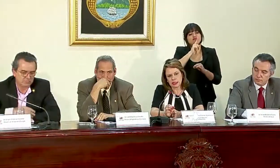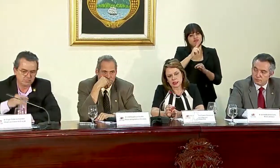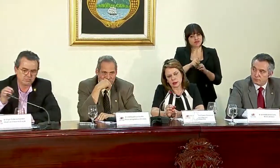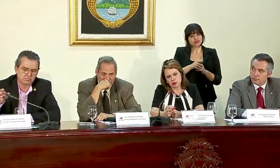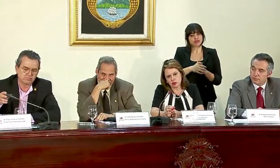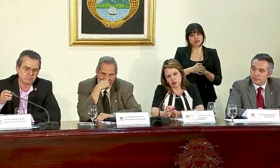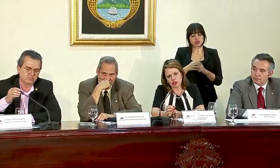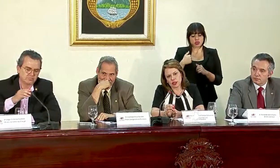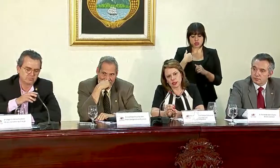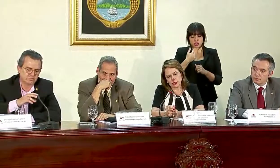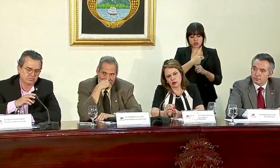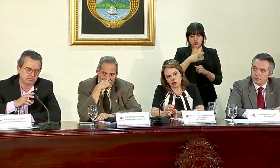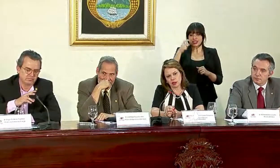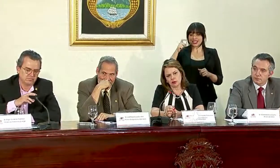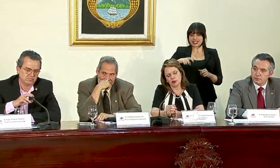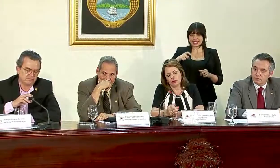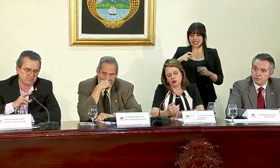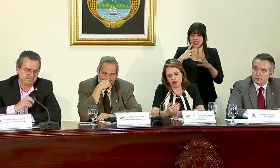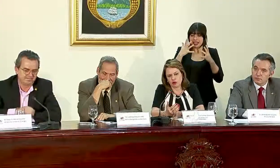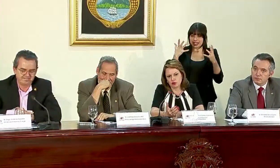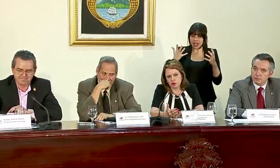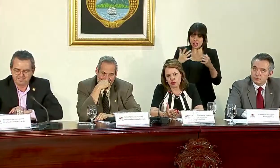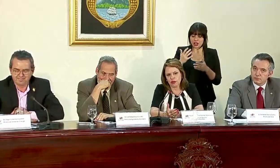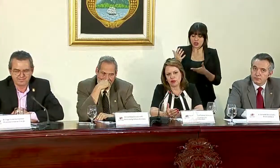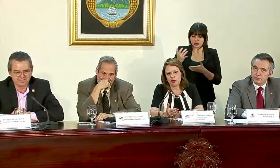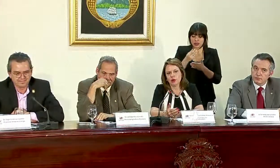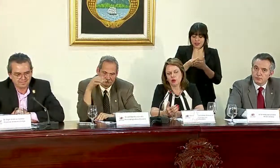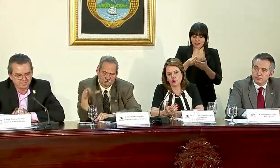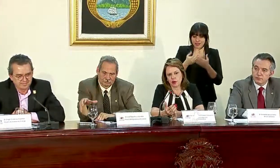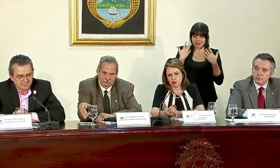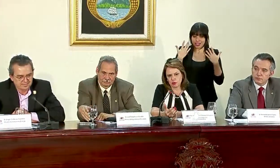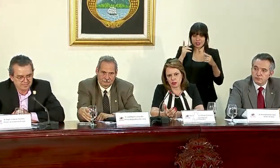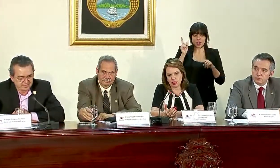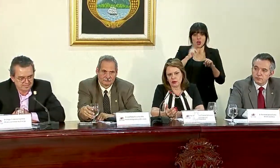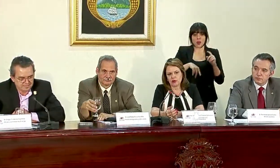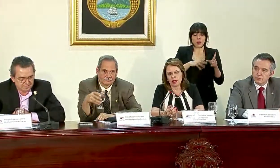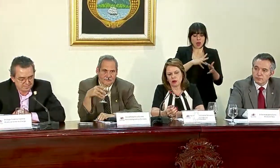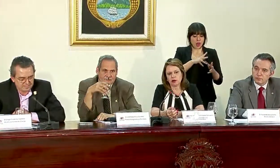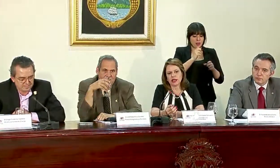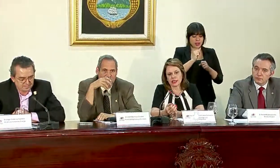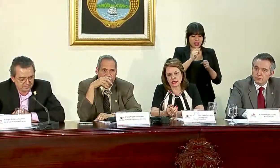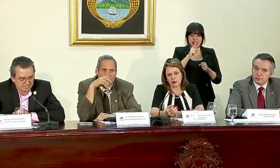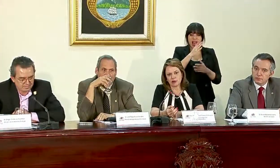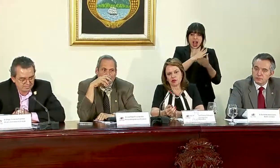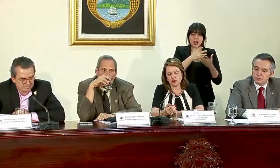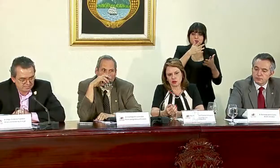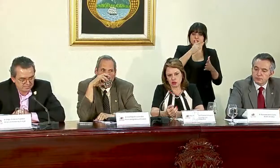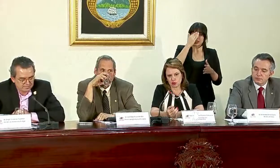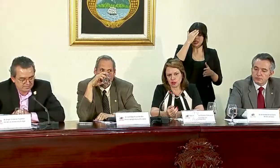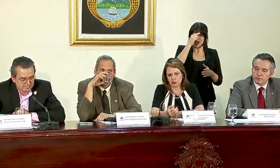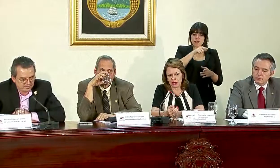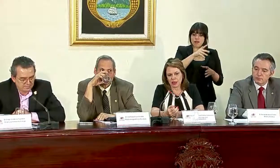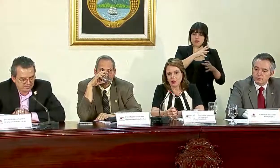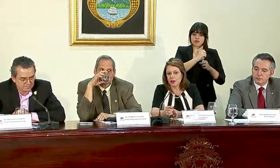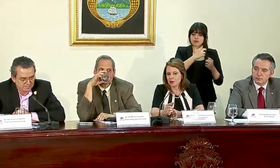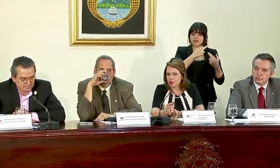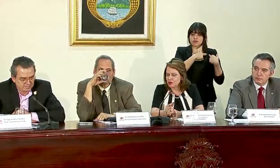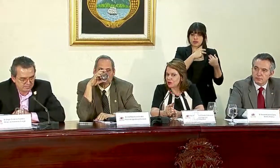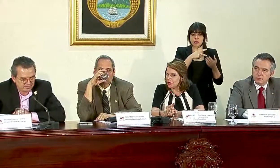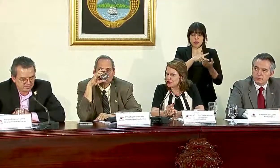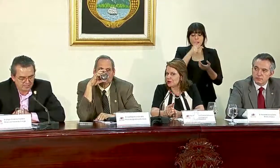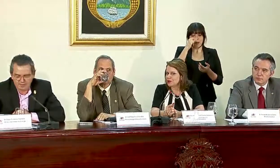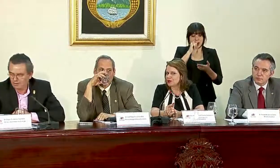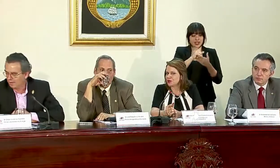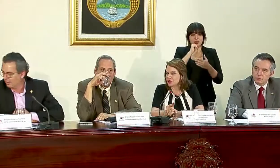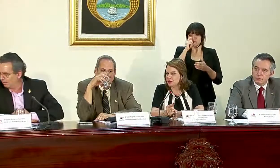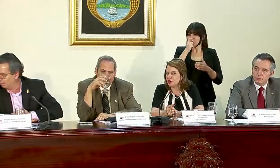nosotros, necesitando tanto recurso fresco, no podamos obtenerlo de algo que ya sabemos que nos corresponde pagar, porque